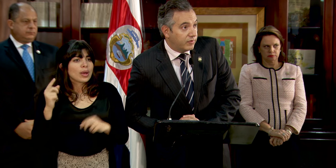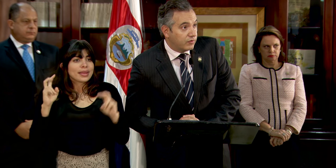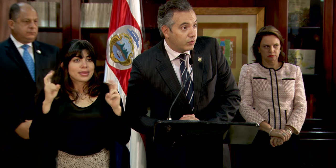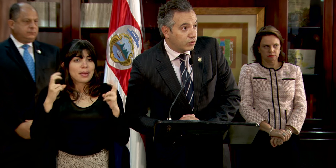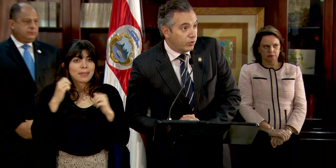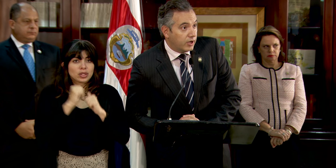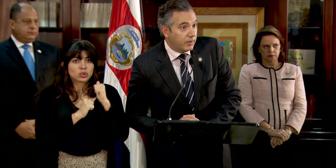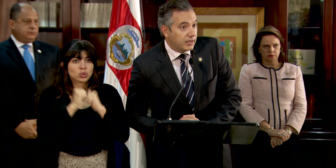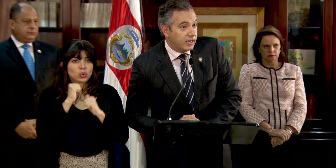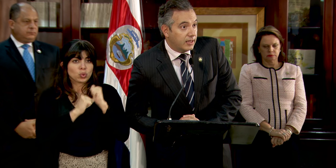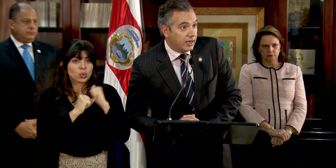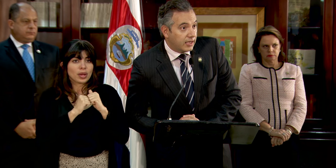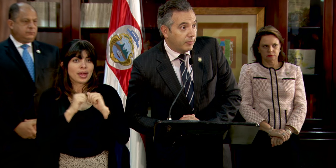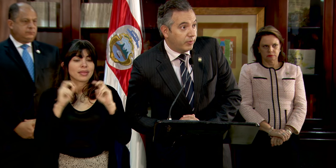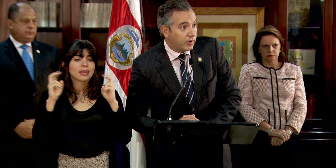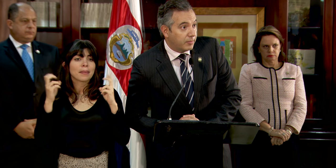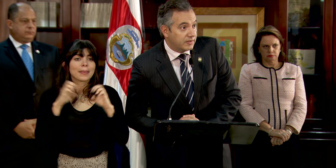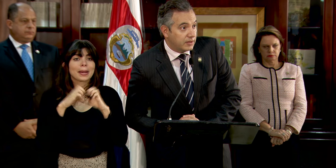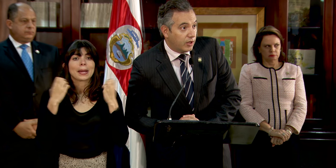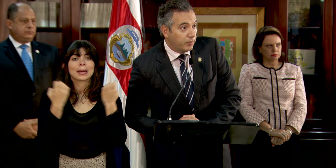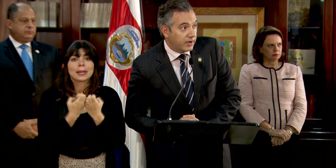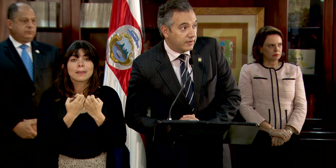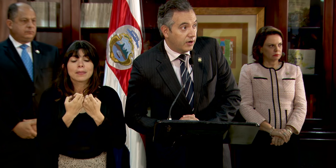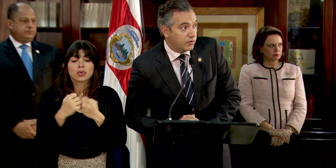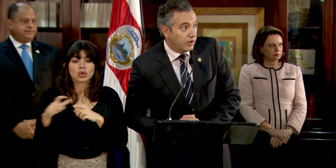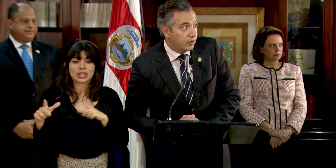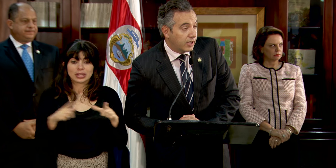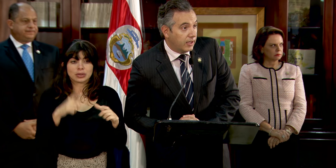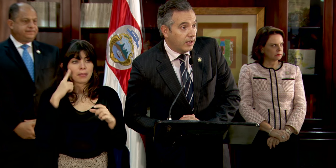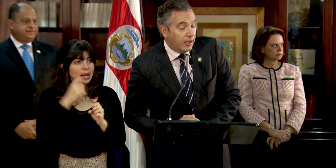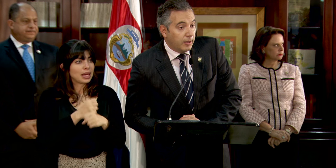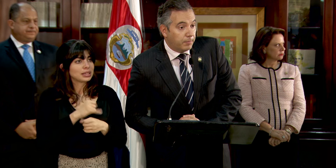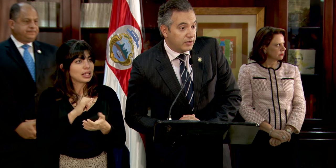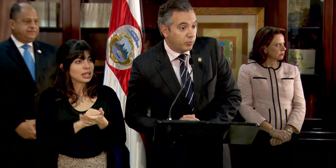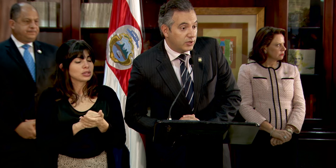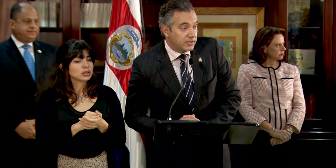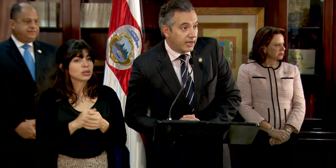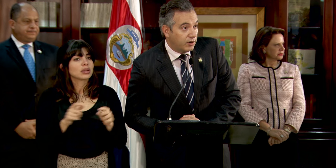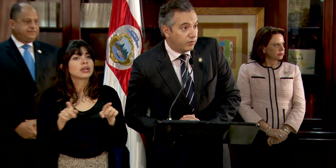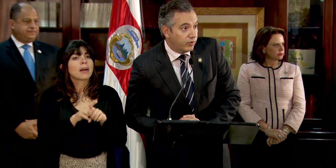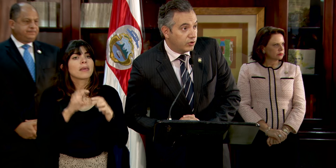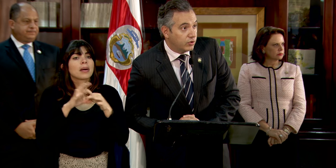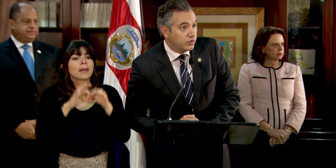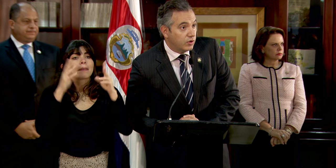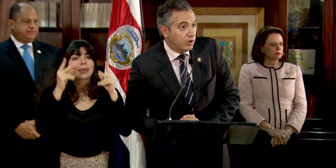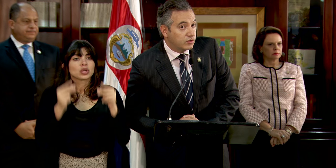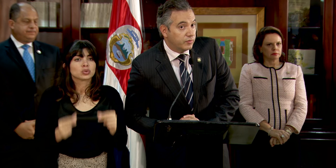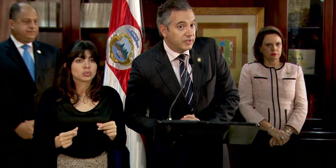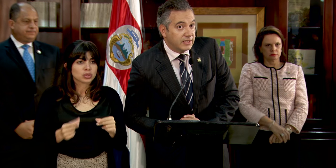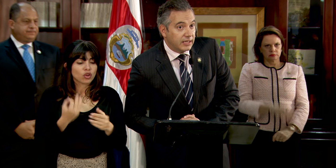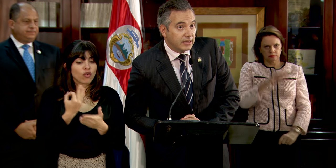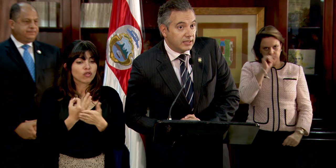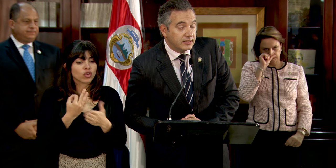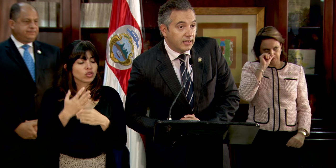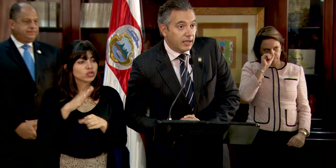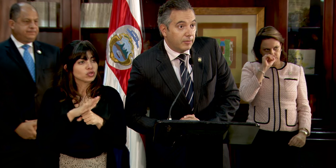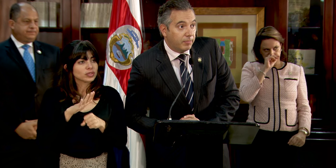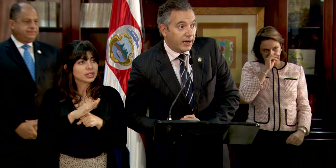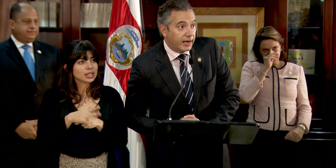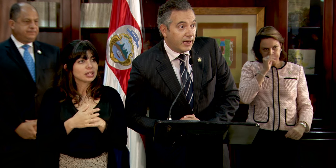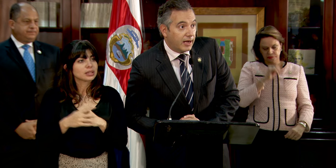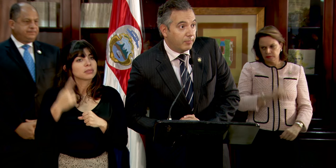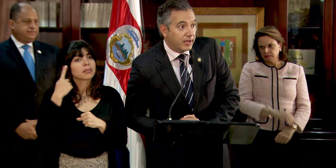materia de infraestructura, en materia del equipo capacitado para hacerlo, sino que presupuestara los fondos suficientes